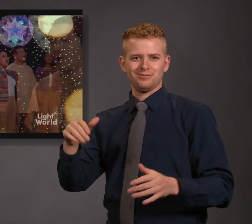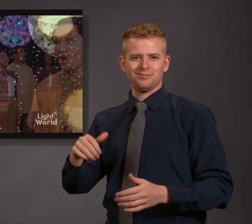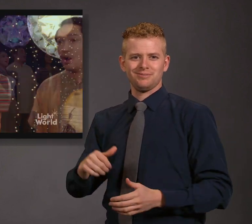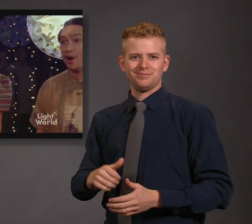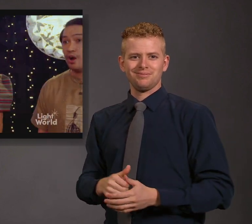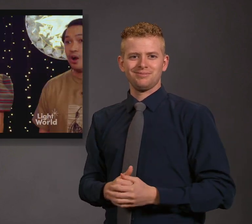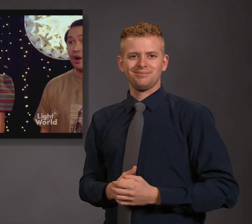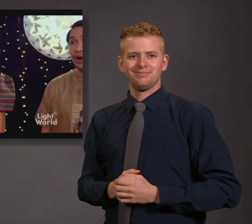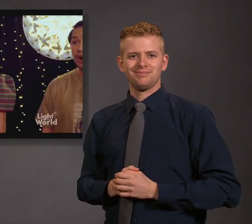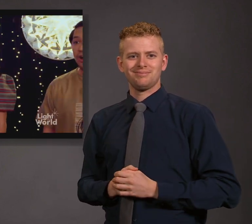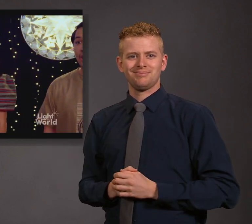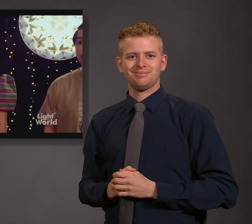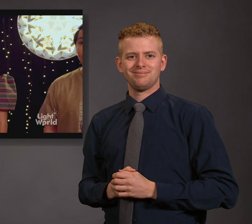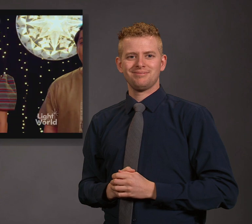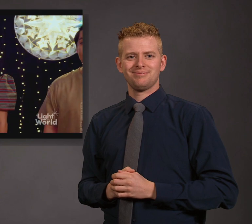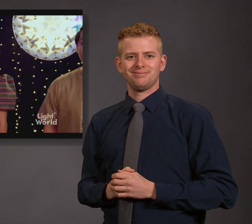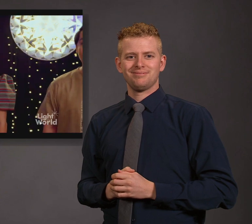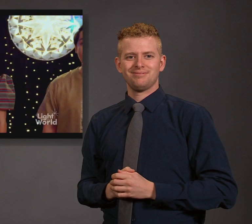'yo